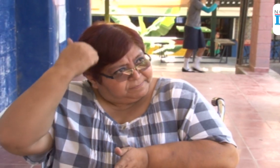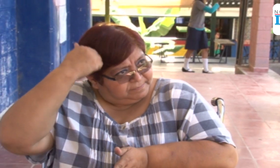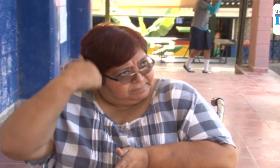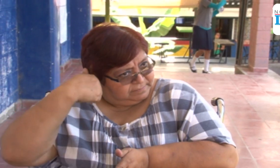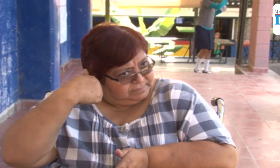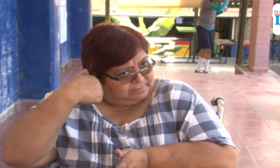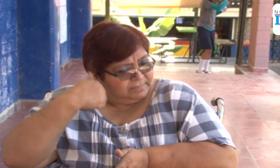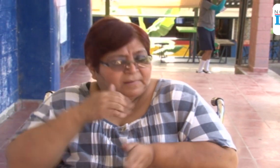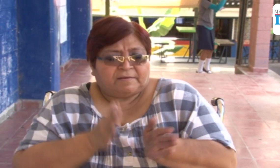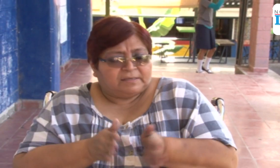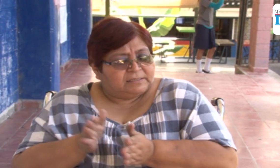español.